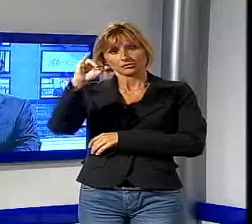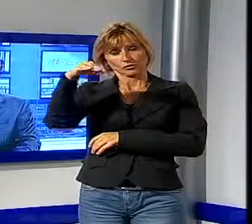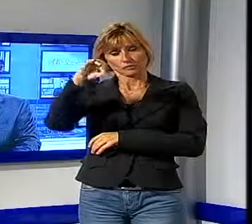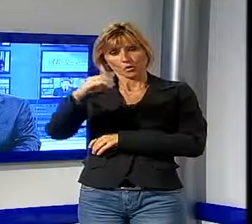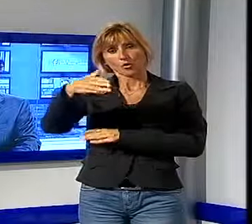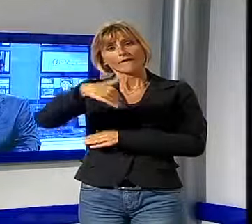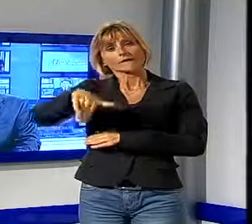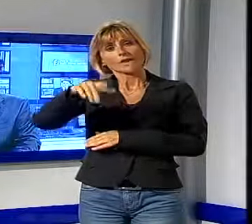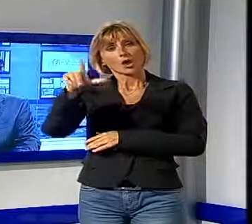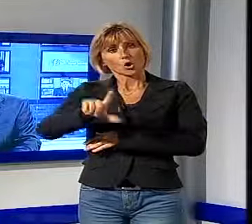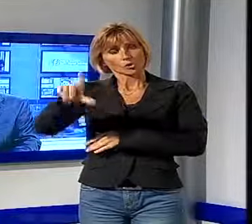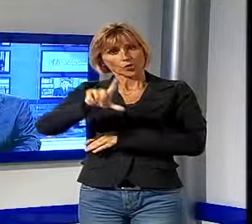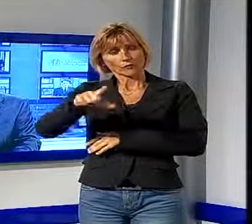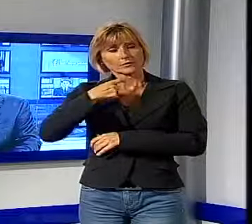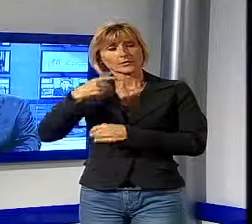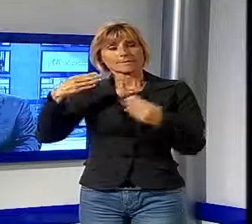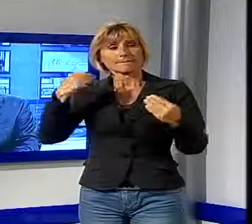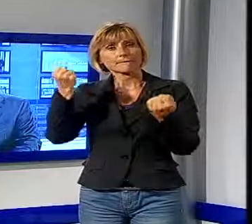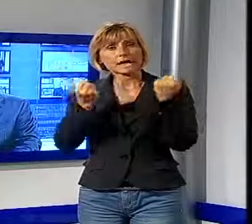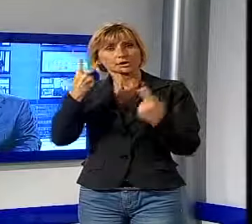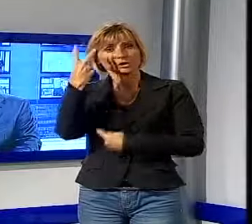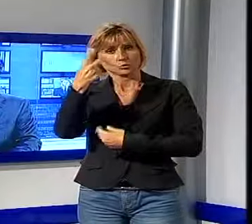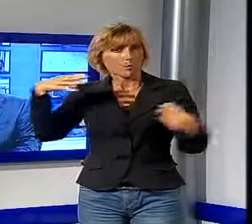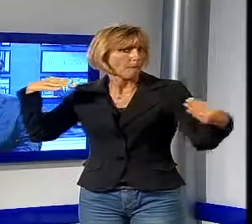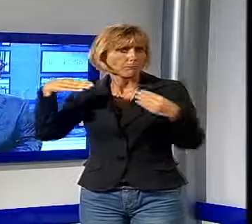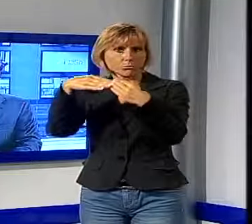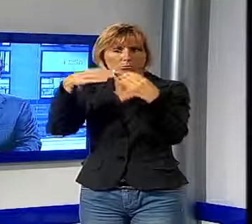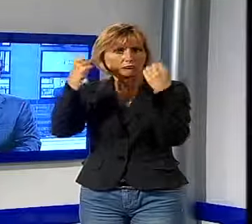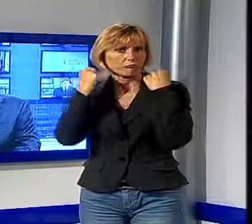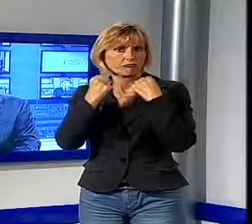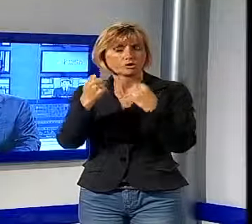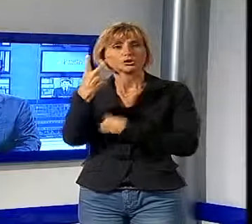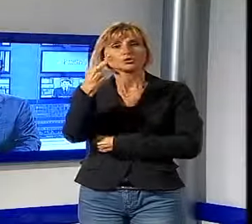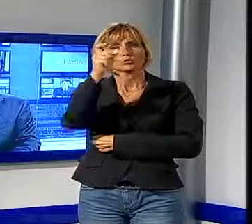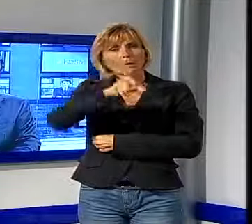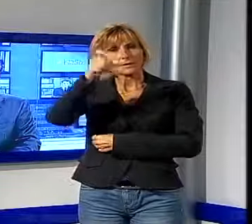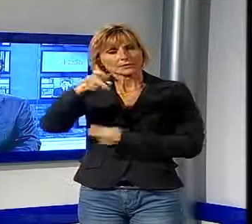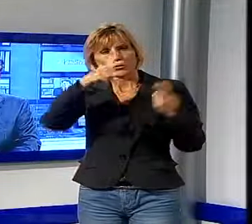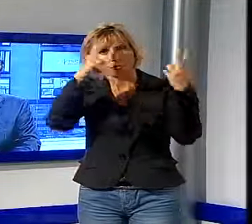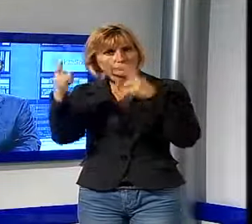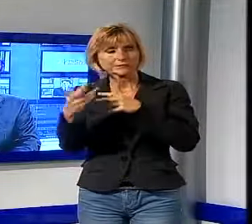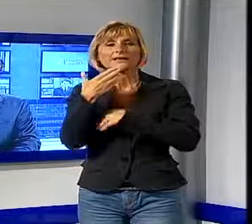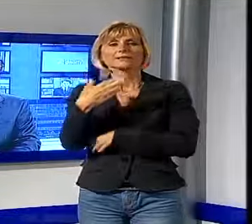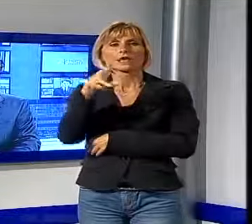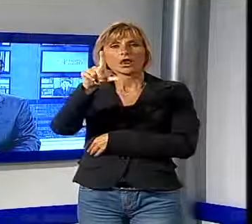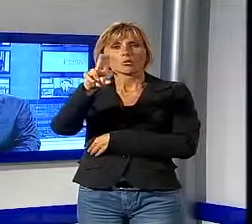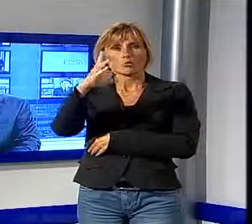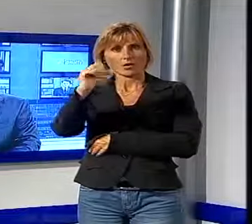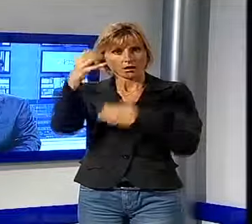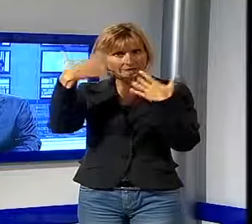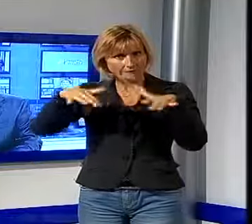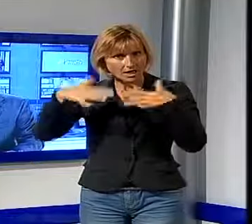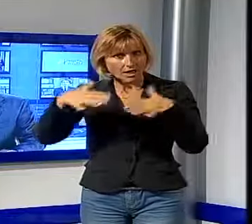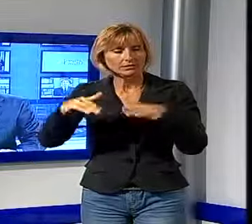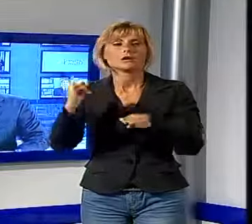frontale fra due auto, due le persone trasportate all'ospedale San Luca di Lucca, in